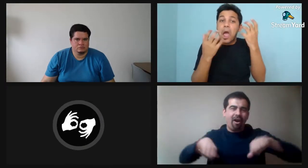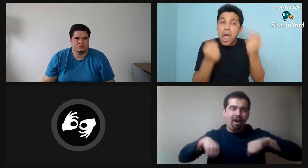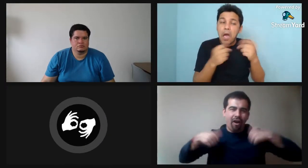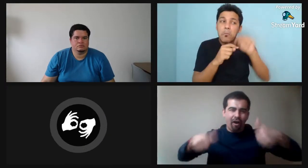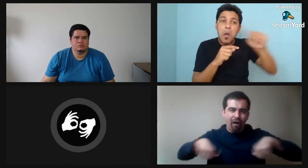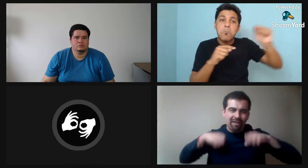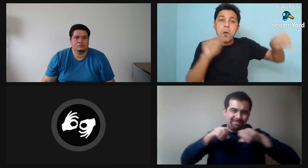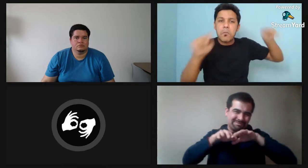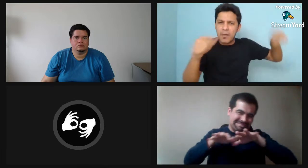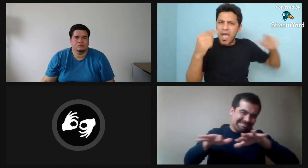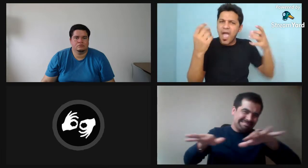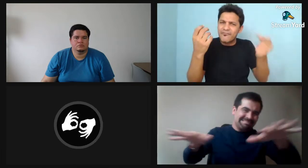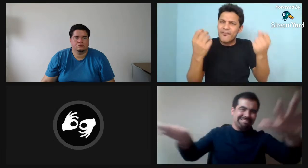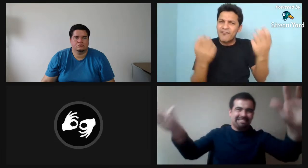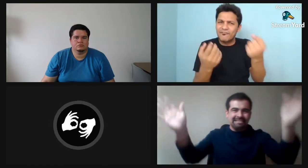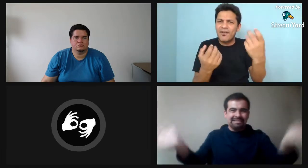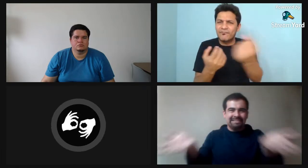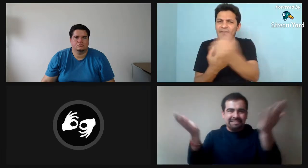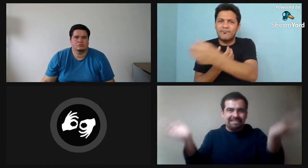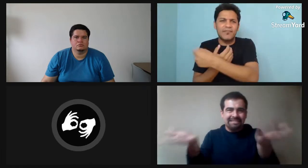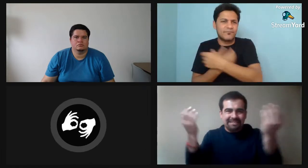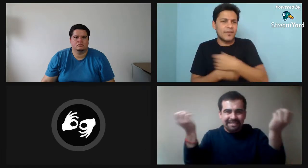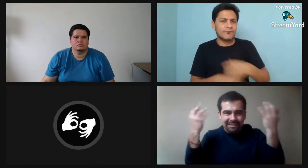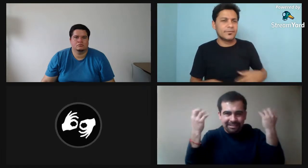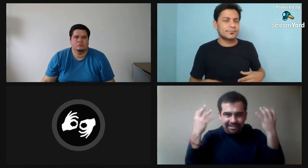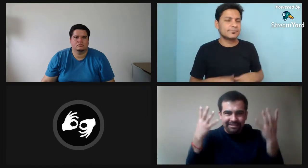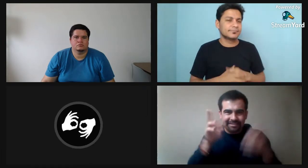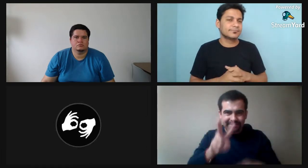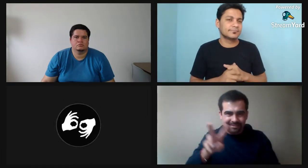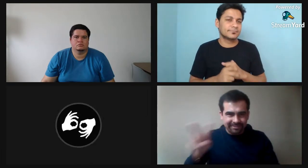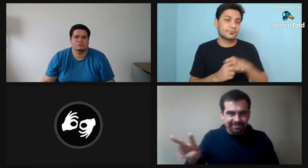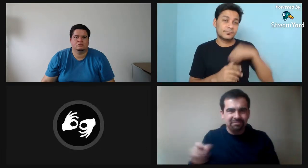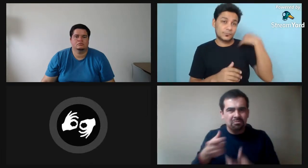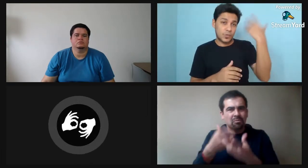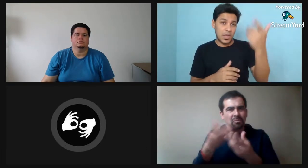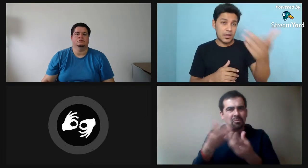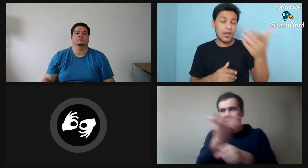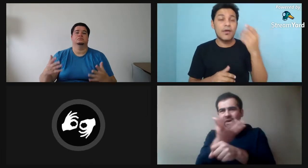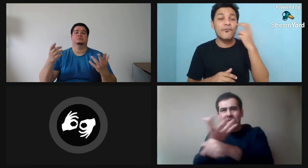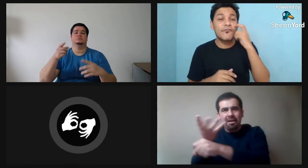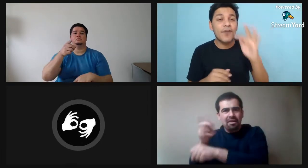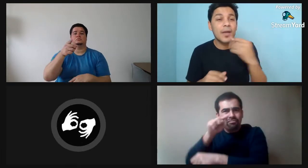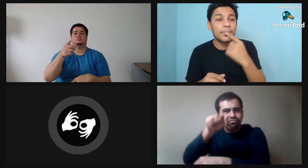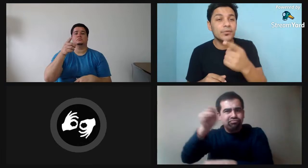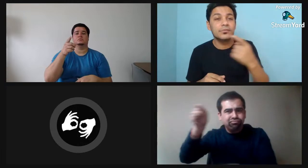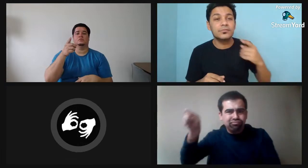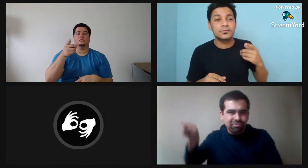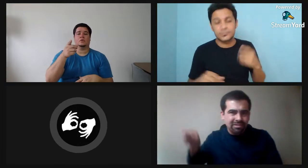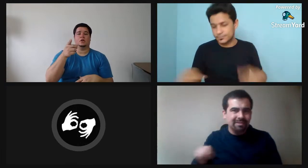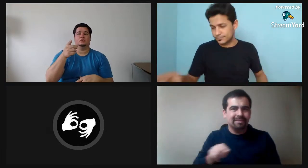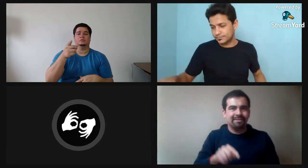Brasil. Y ella es muy joven en la que ha difundido. Perdón. Ella es que ha motivado a distintos jóvenes también a que puedan